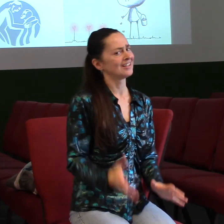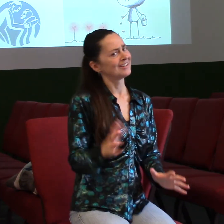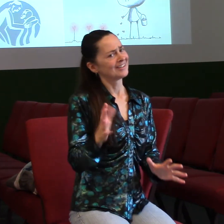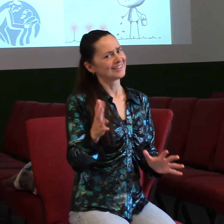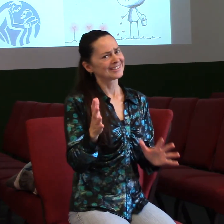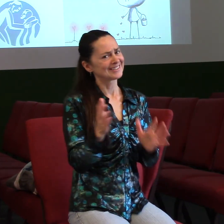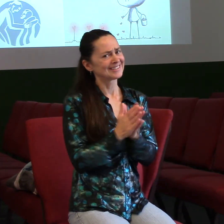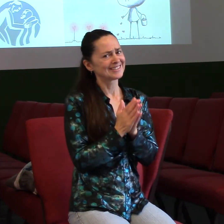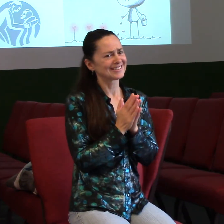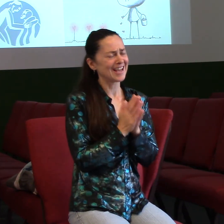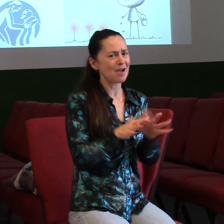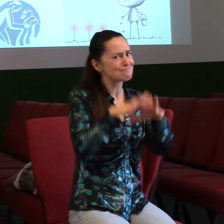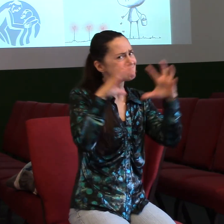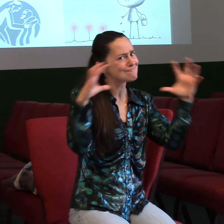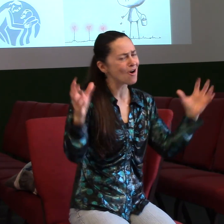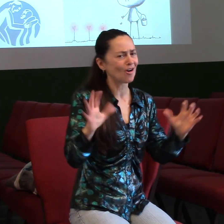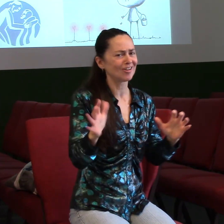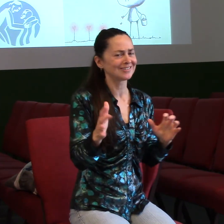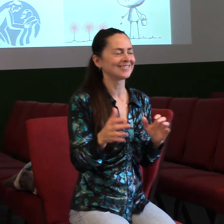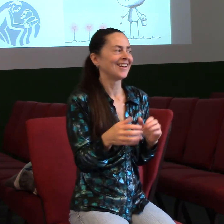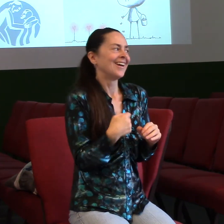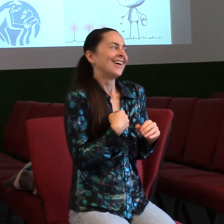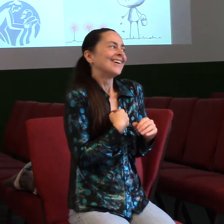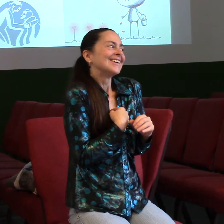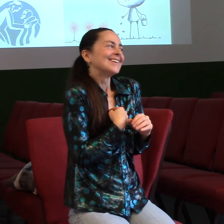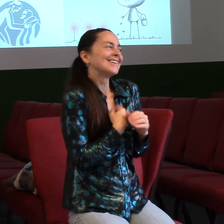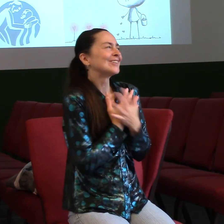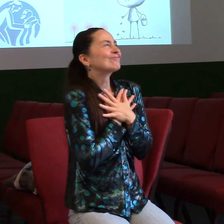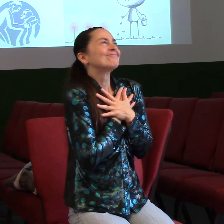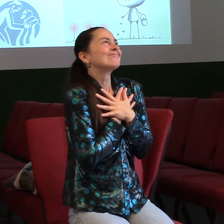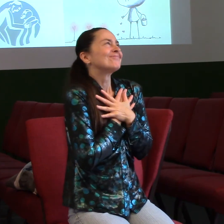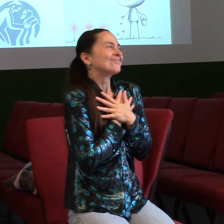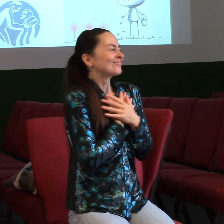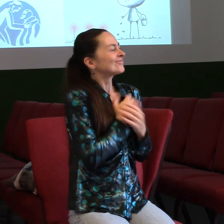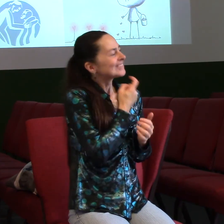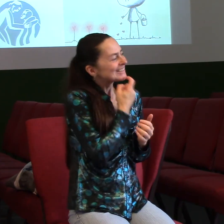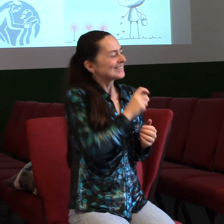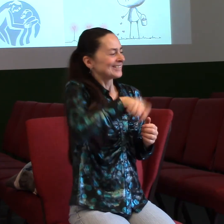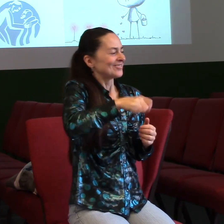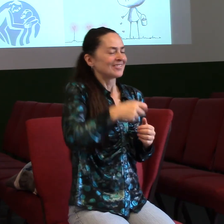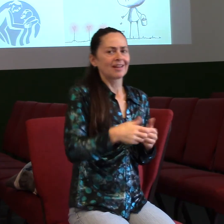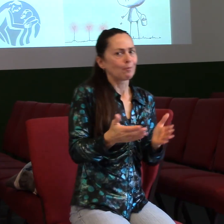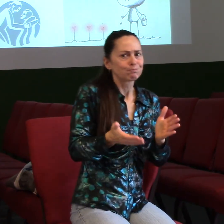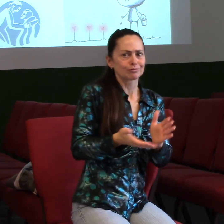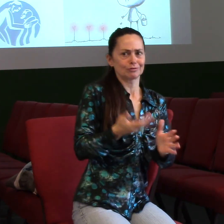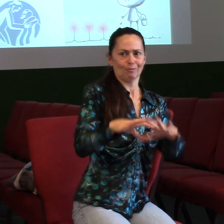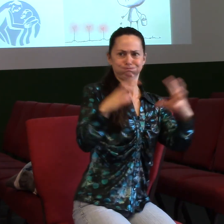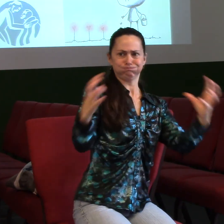stejně nezaslouží. A ne, já je mám ráda, udělám ještě třikrát tolik, a proč se s tím tak moříš, udělejím prostě suchý chleba s